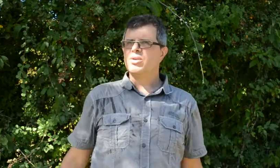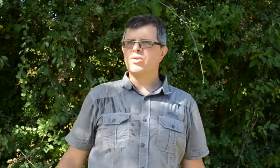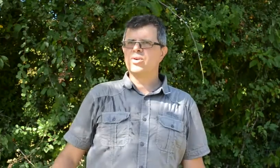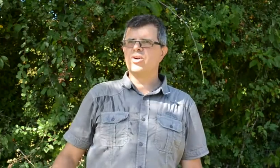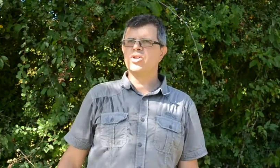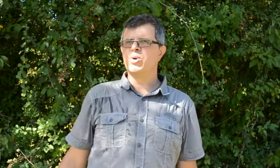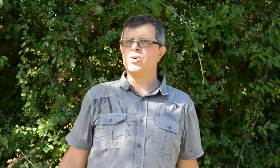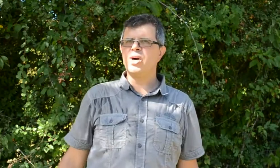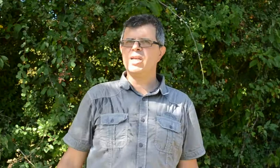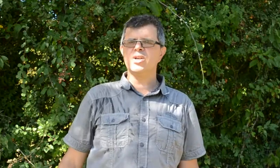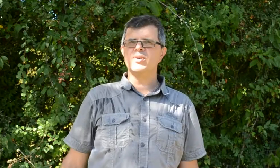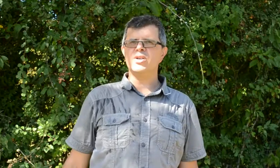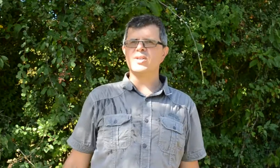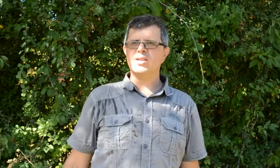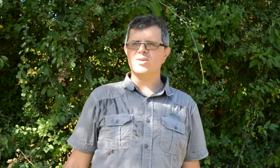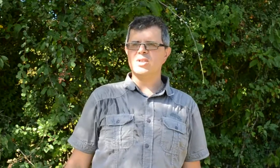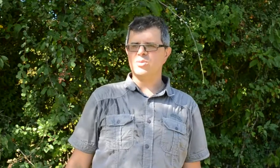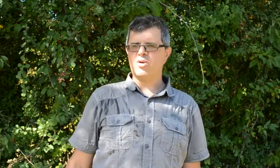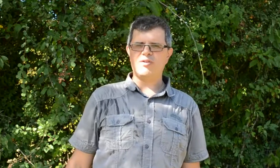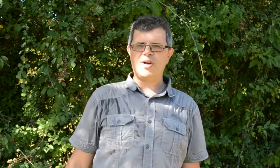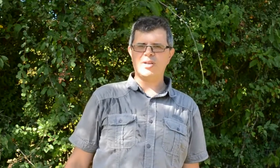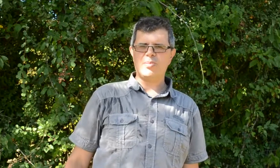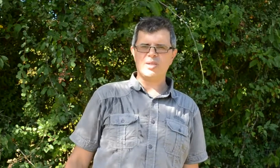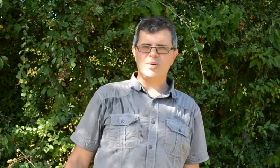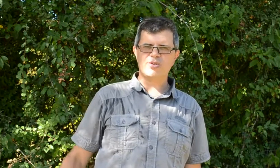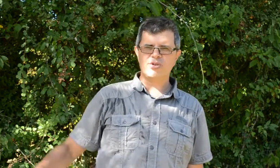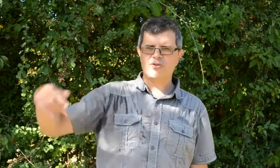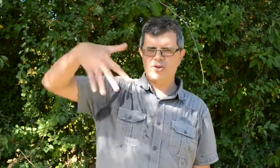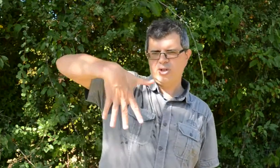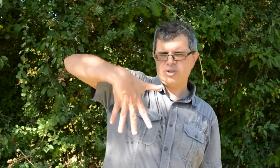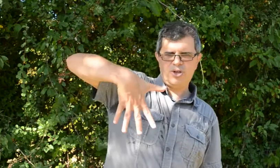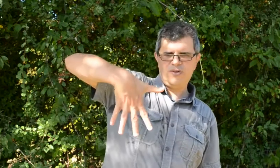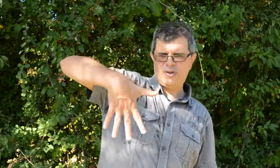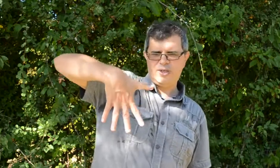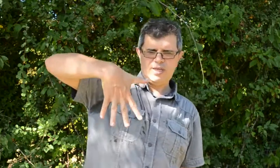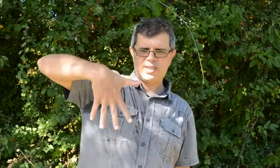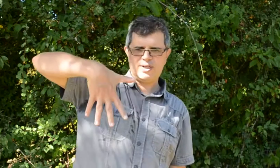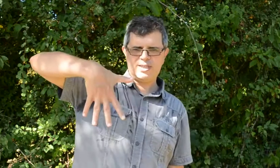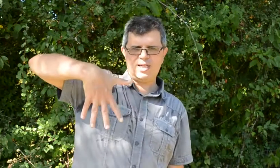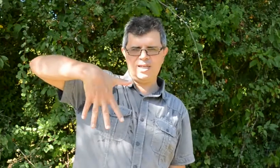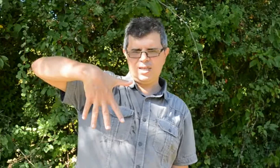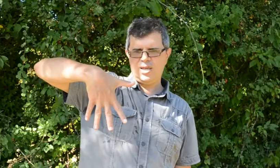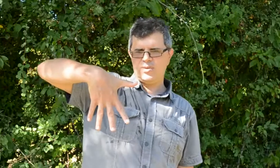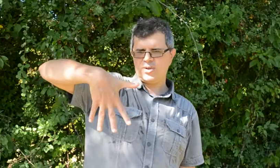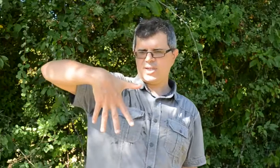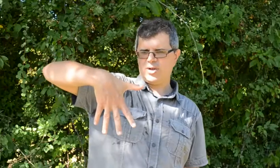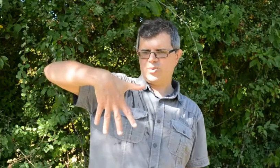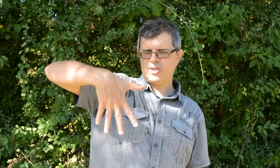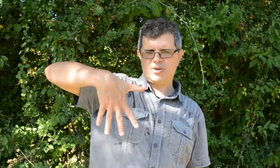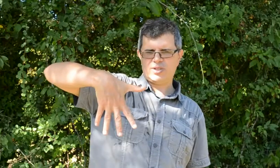Donc je peux aller comme ça jusqu'à 110. Bon, on va faire par exemple 109. 109, ça va être ça. Parce que 50 plus 50, ça